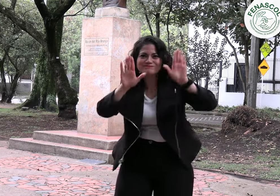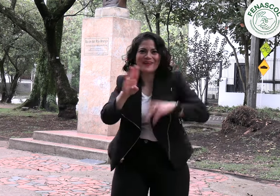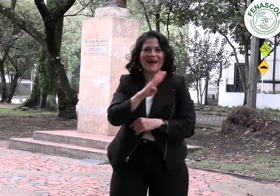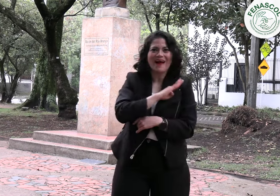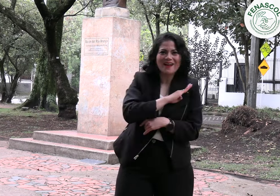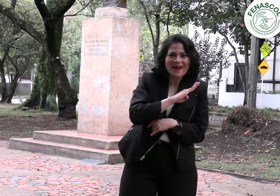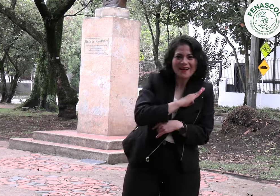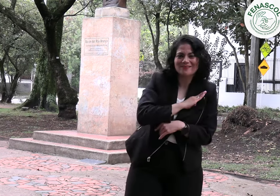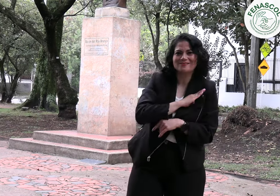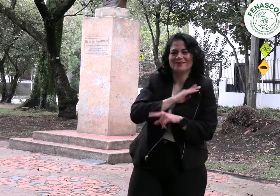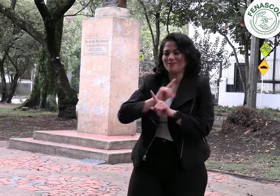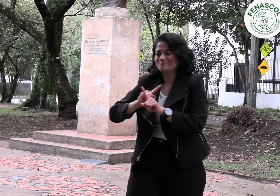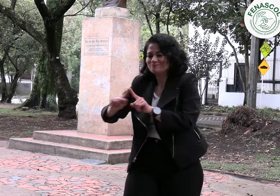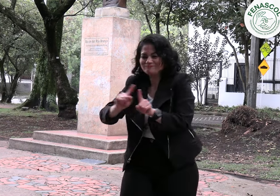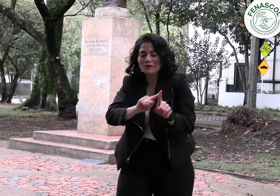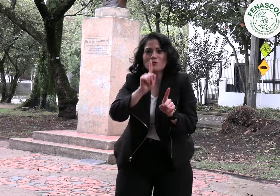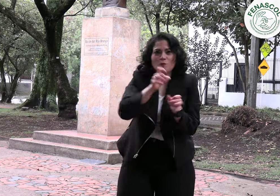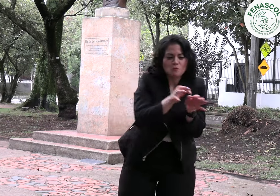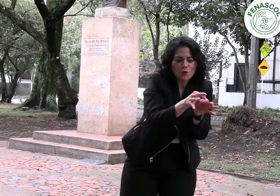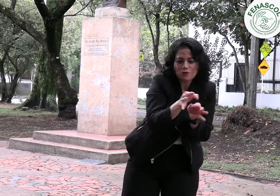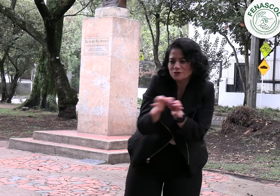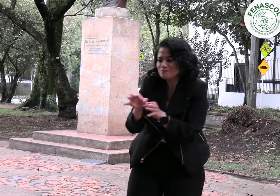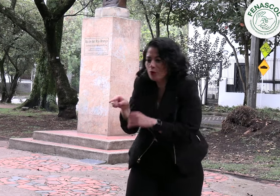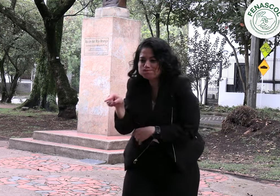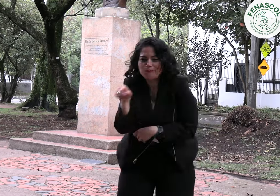para gobernaciones, alcaldías, entre otras.